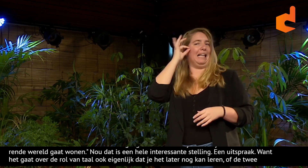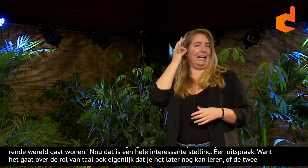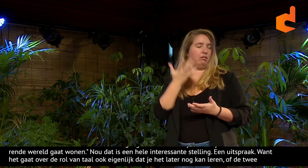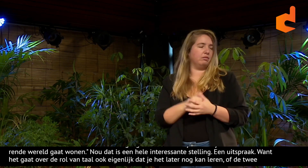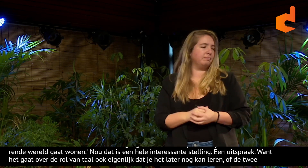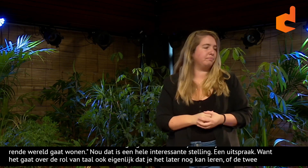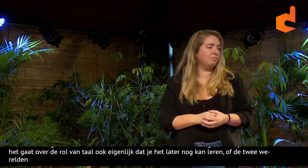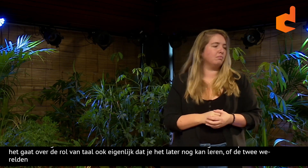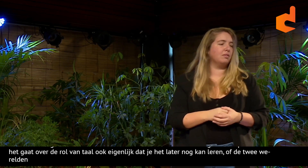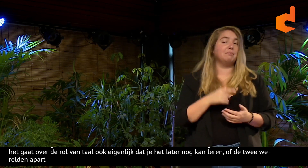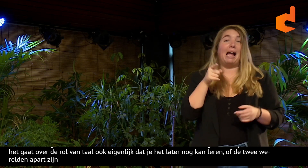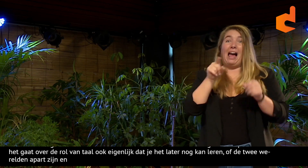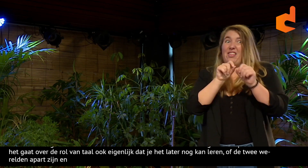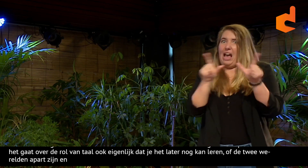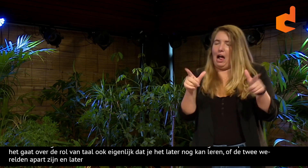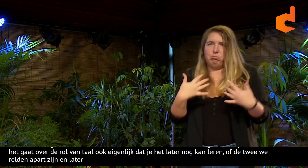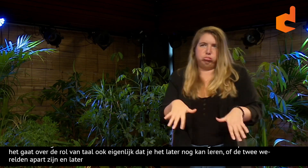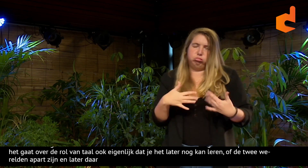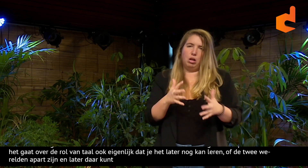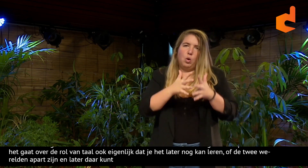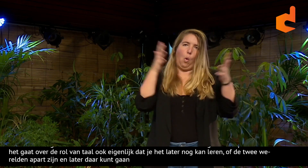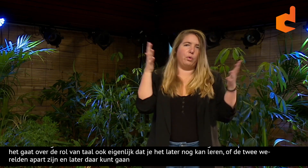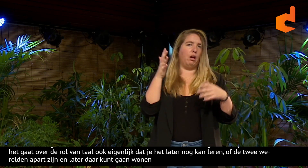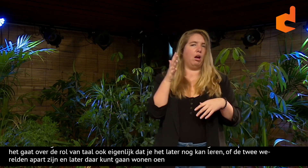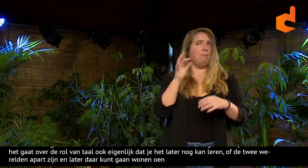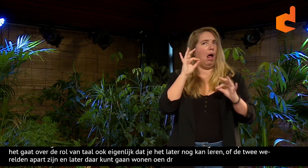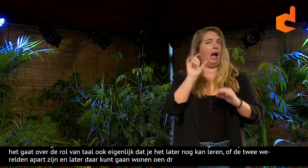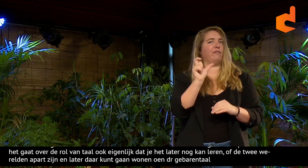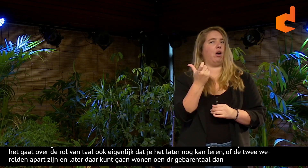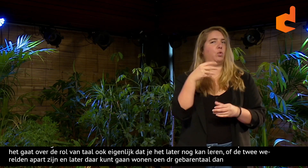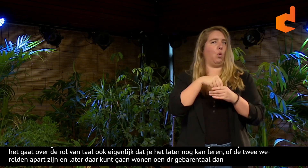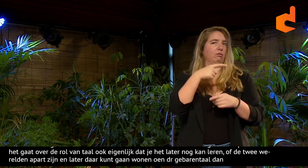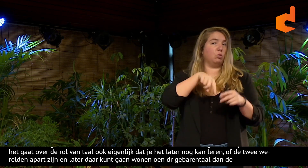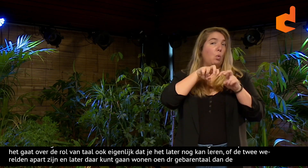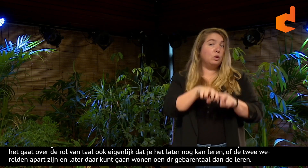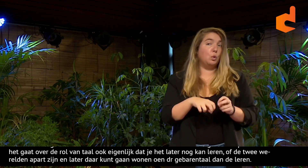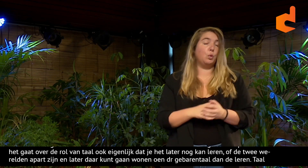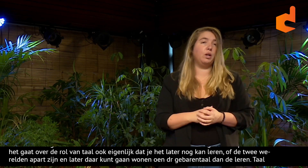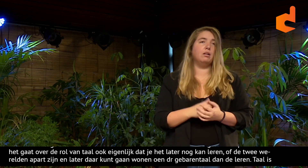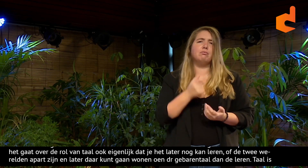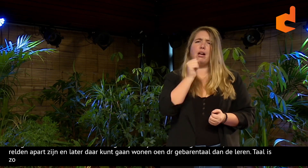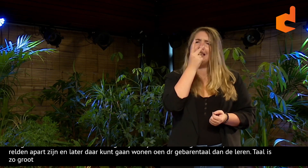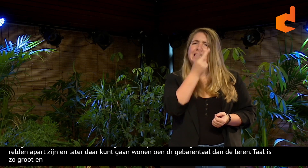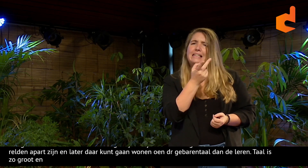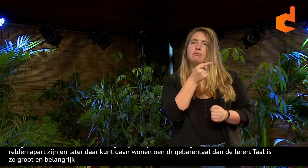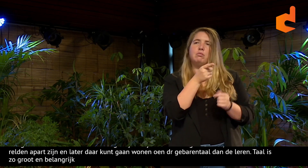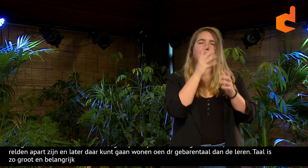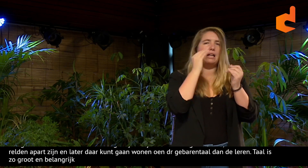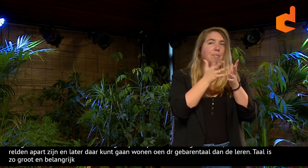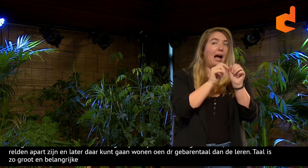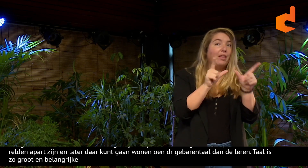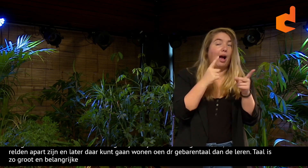kan gaan wonen, om het zo maar te zeggen. Om dan de gebarentaal dan te leren. Ja, taal is natuurlijk zo'n groot en belangrijke factor in ons onderzoek.